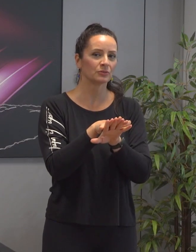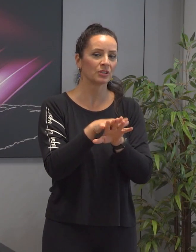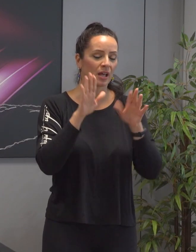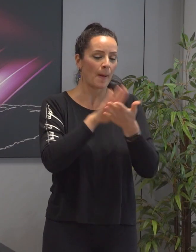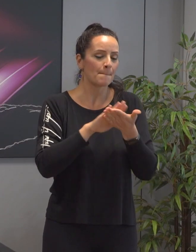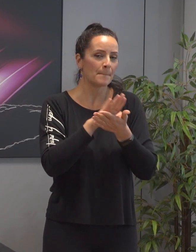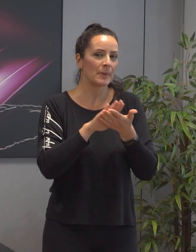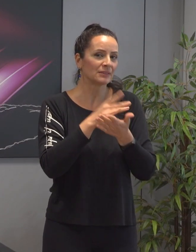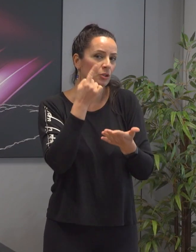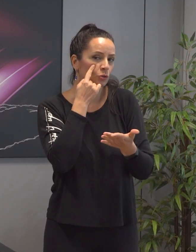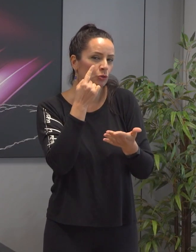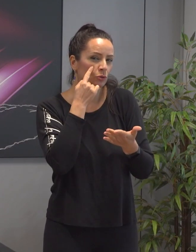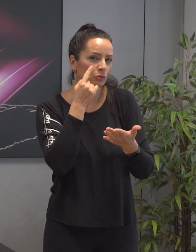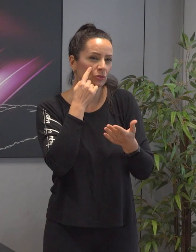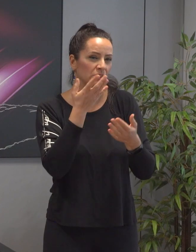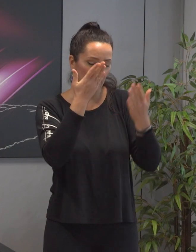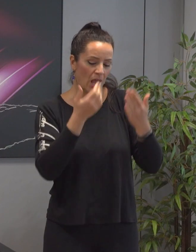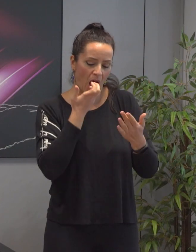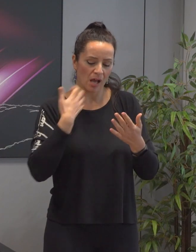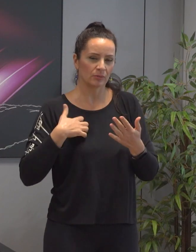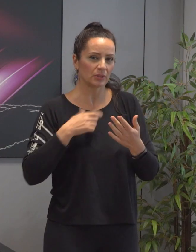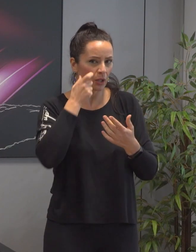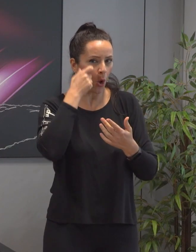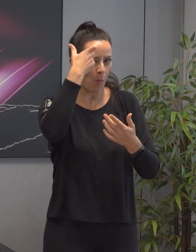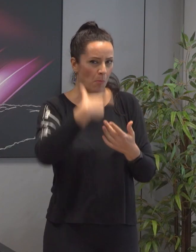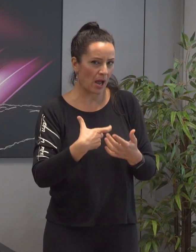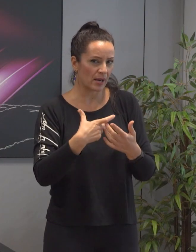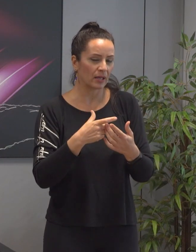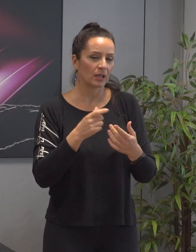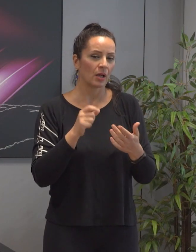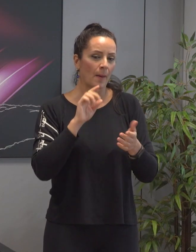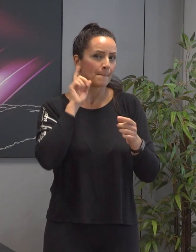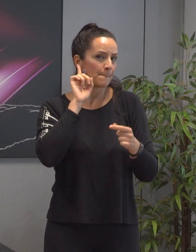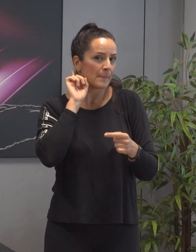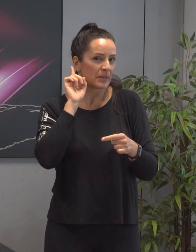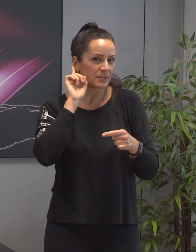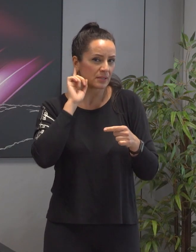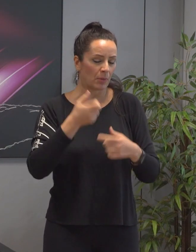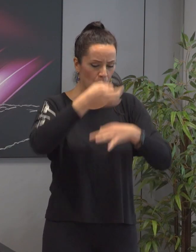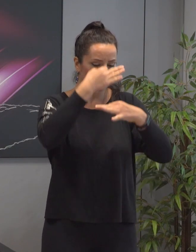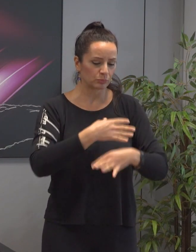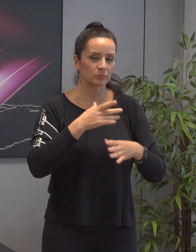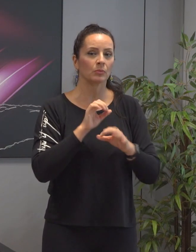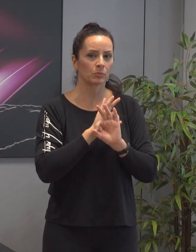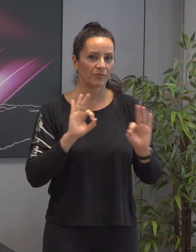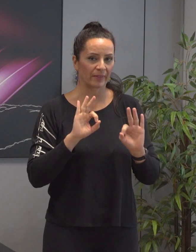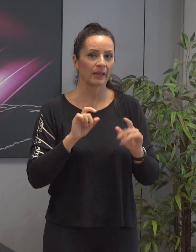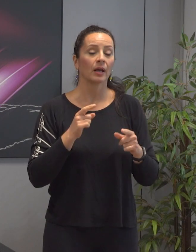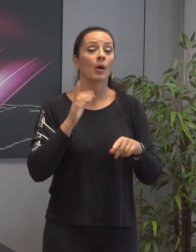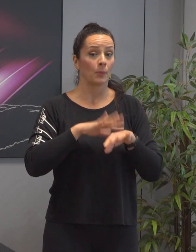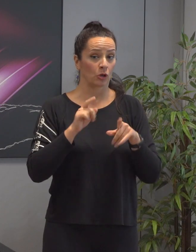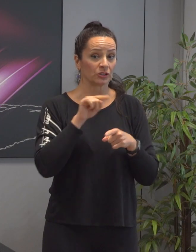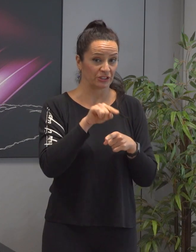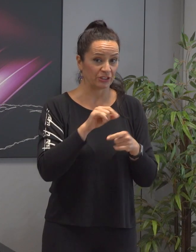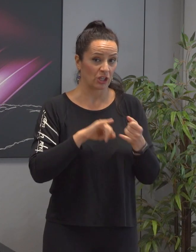assente no reconhecimento da dignidade humana como fundamento de uma cidadania plena, motivo pelo qual